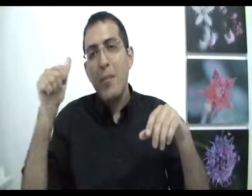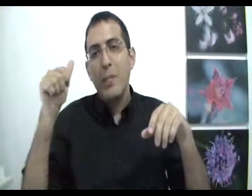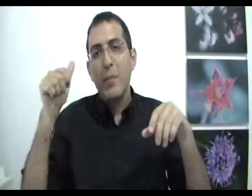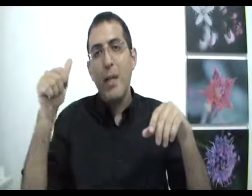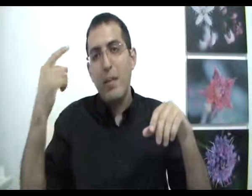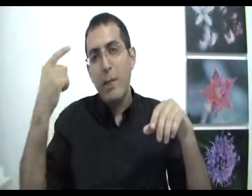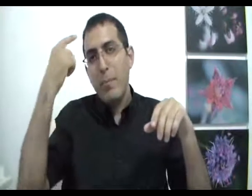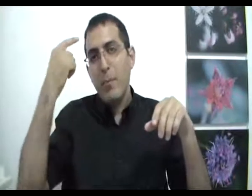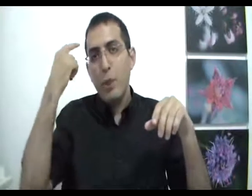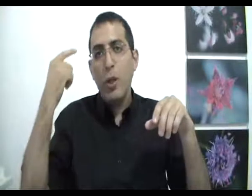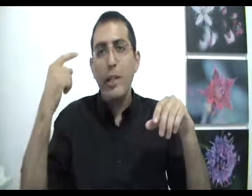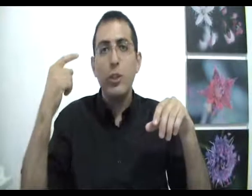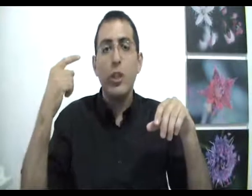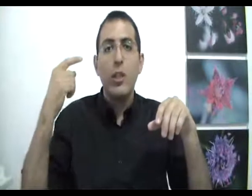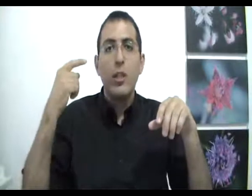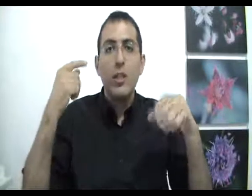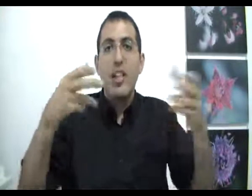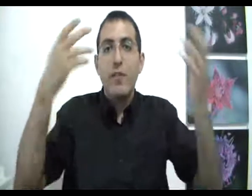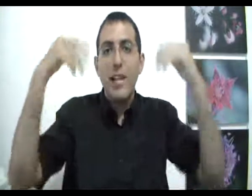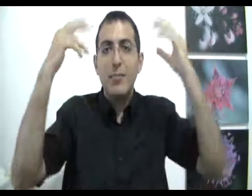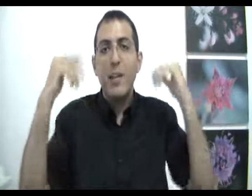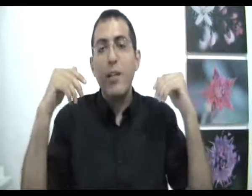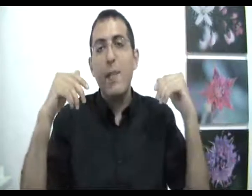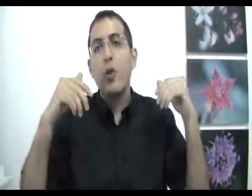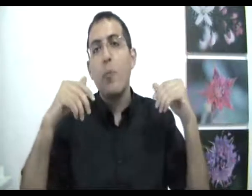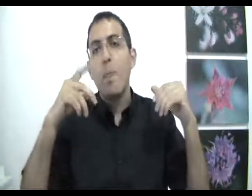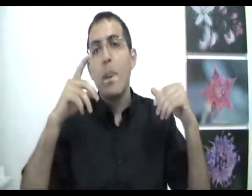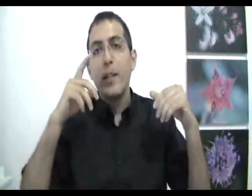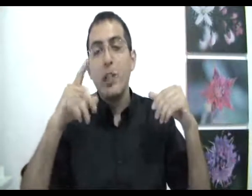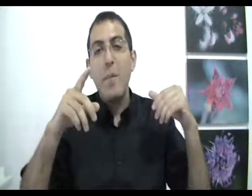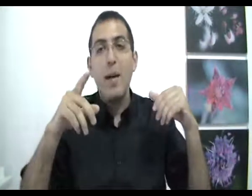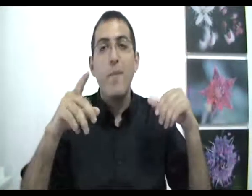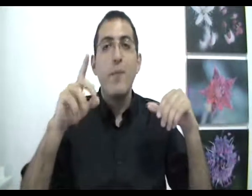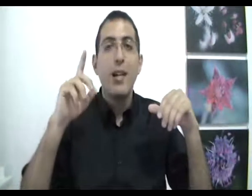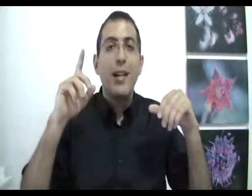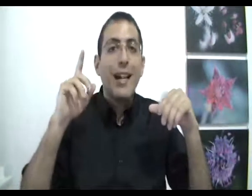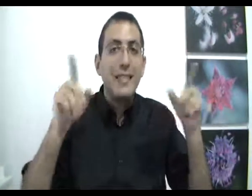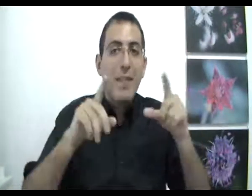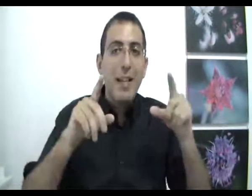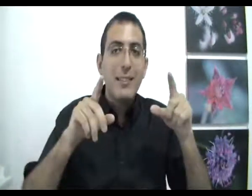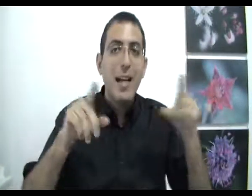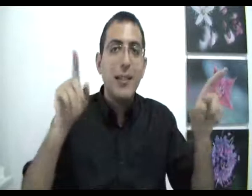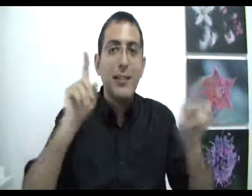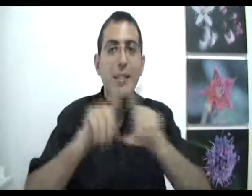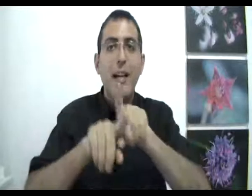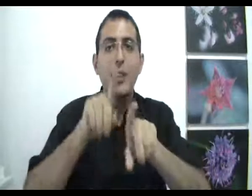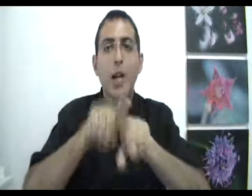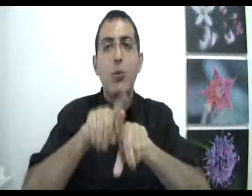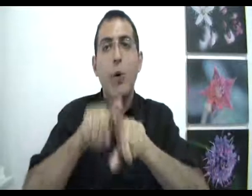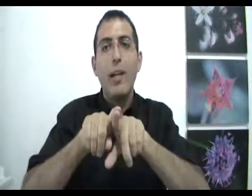בשורש, נגיד לפני הזמן, לפני המקום, שם רצה ועשה זה יתרחש על אותו רגע.